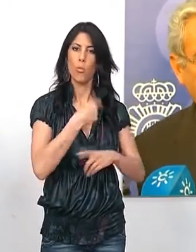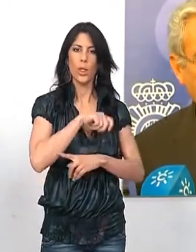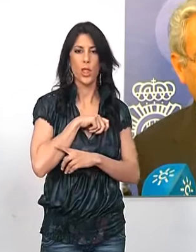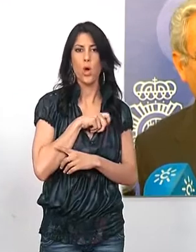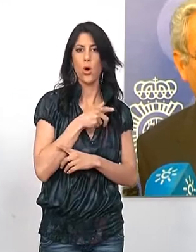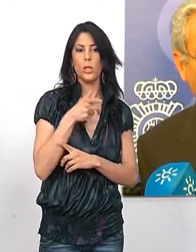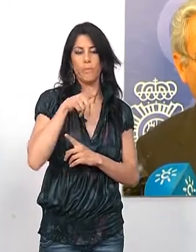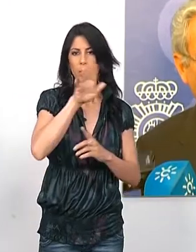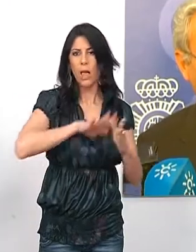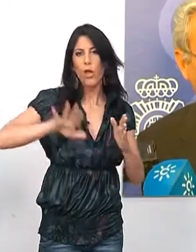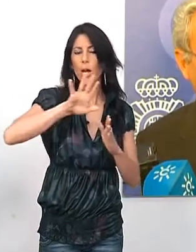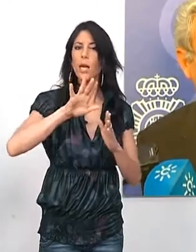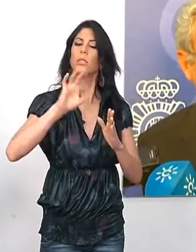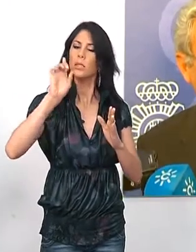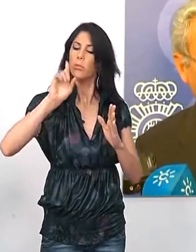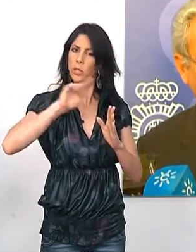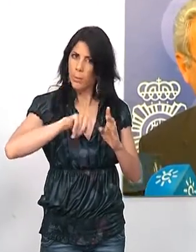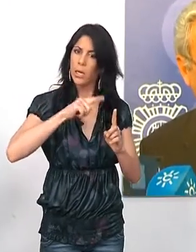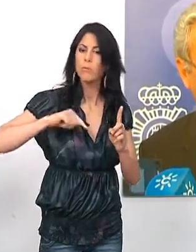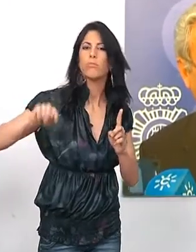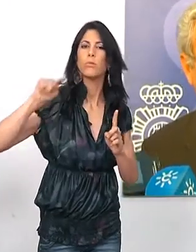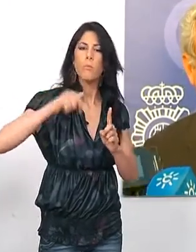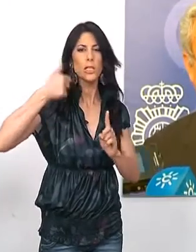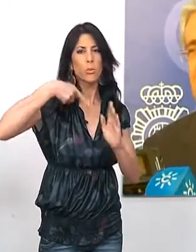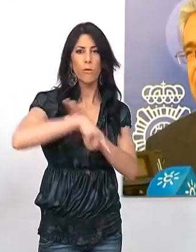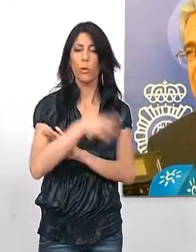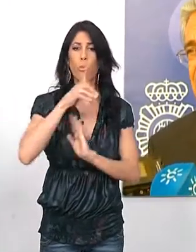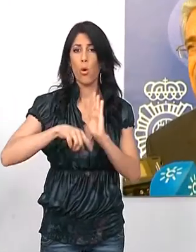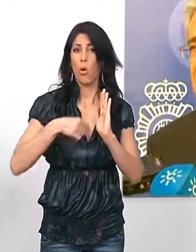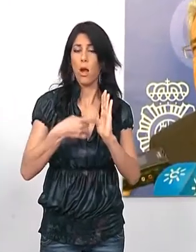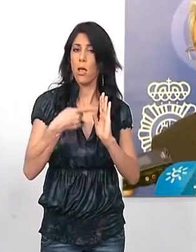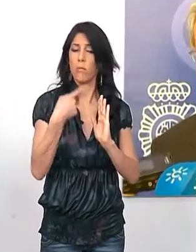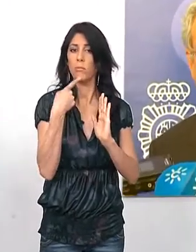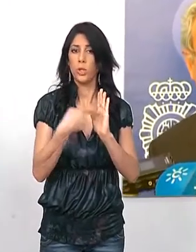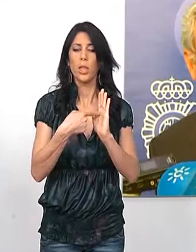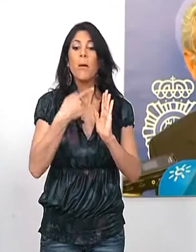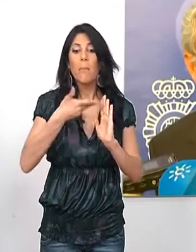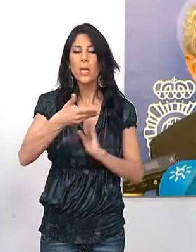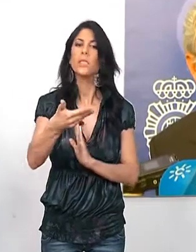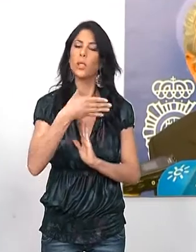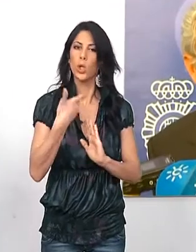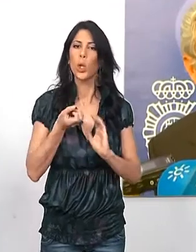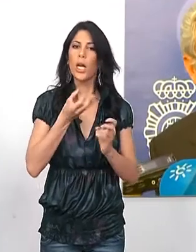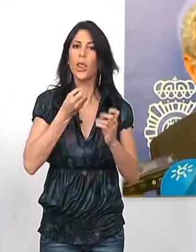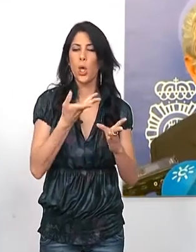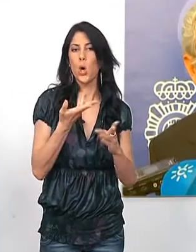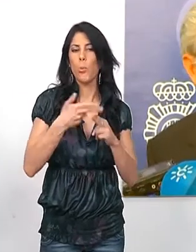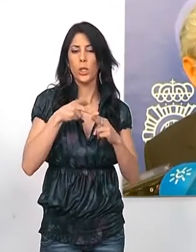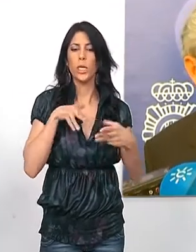Policía Nacional a núcleos que, por ley, le corresponde. Y a eso, más adelante, habrá alguna declaración política en este